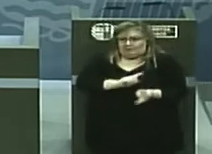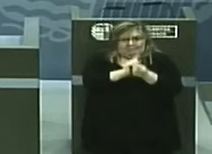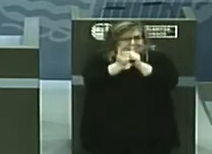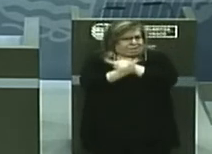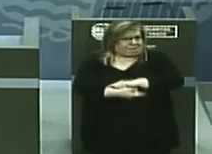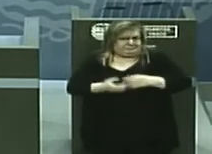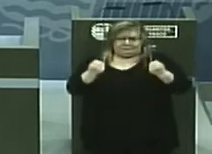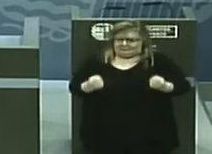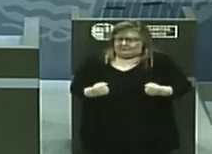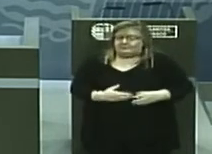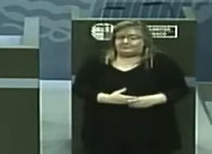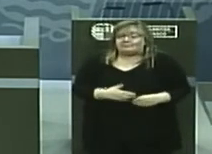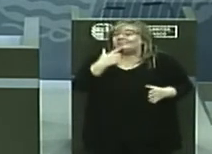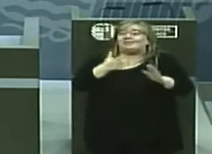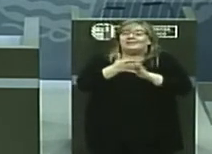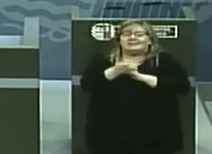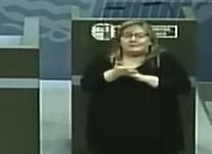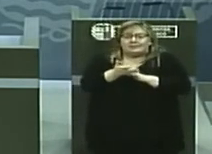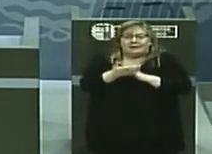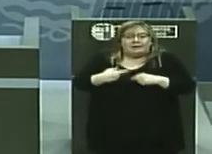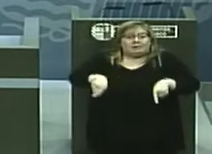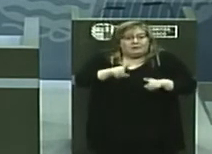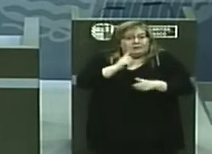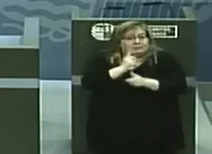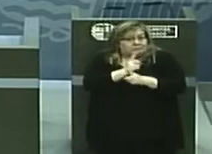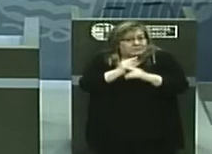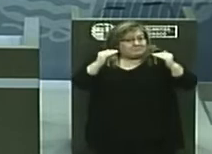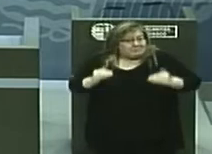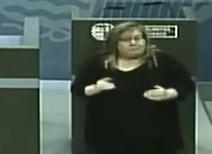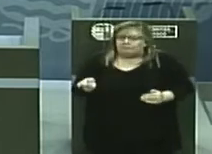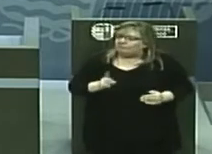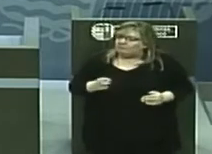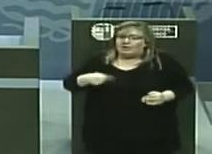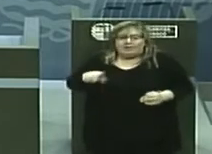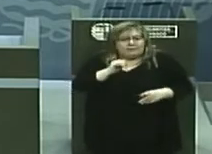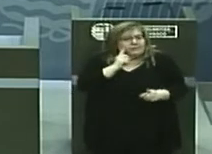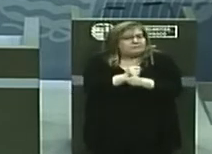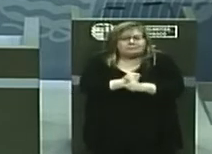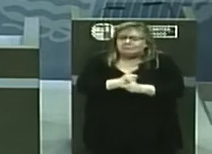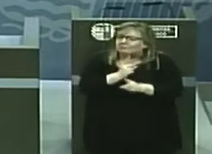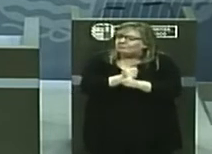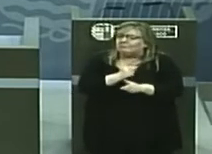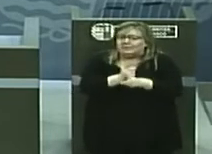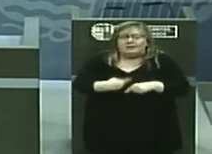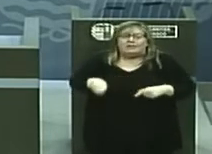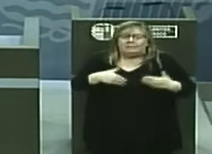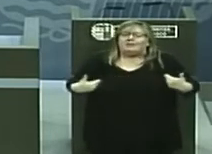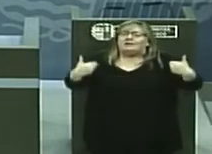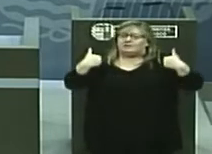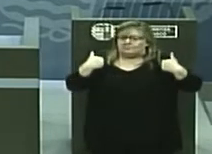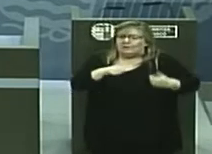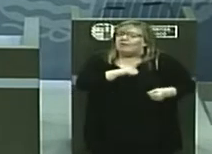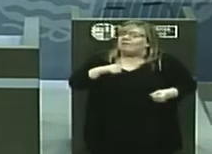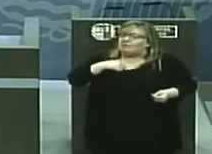Pero esto no nos debe hacer rebajar un milímetro el listón de la vigilancia y la responsabilidad